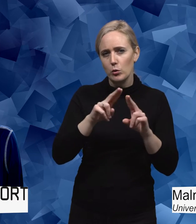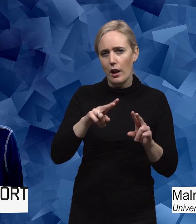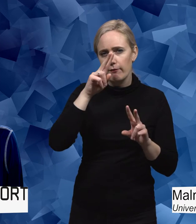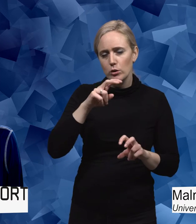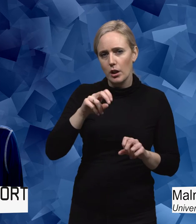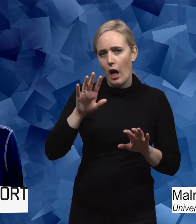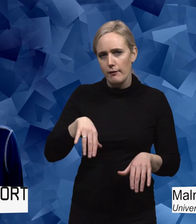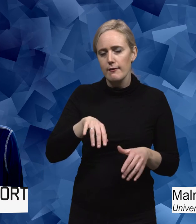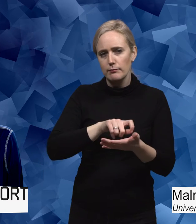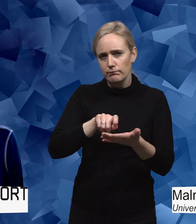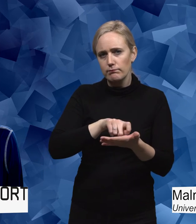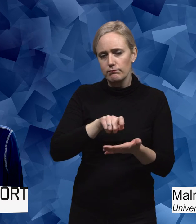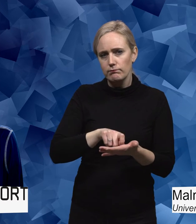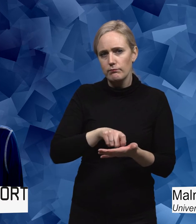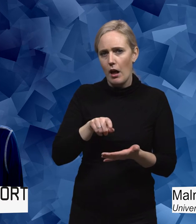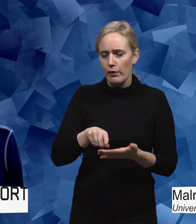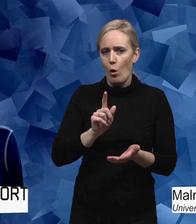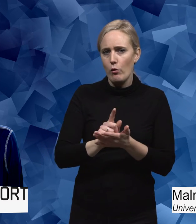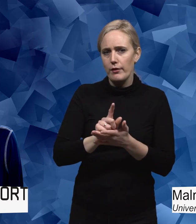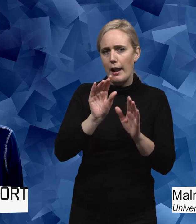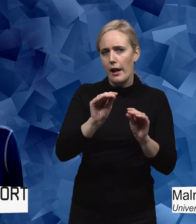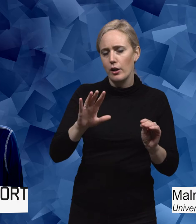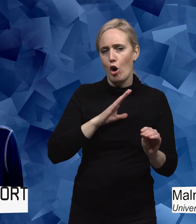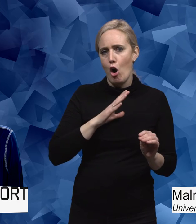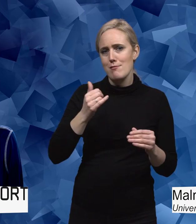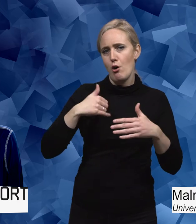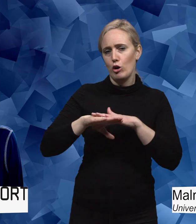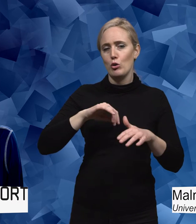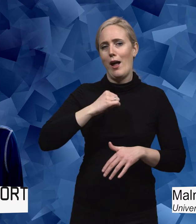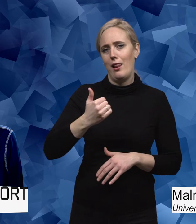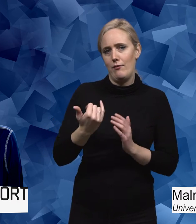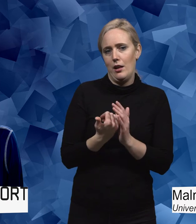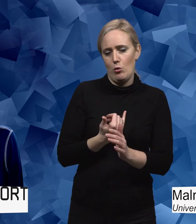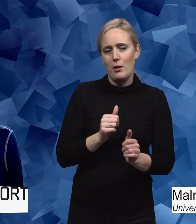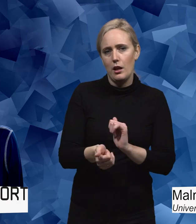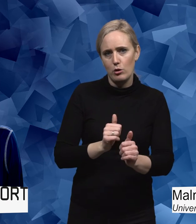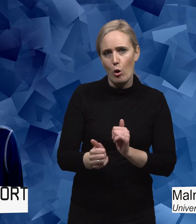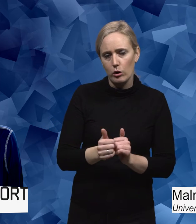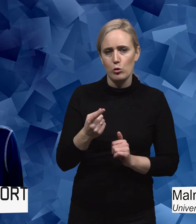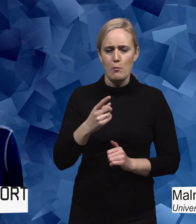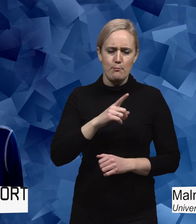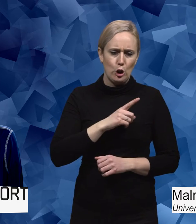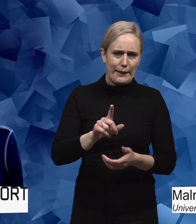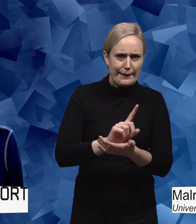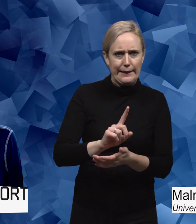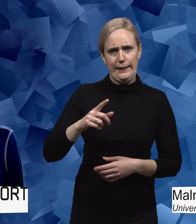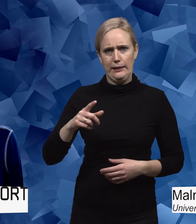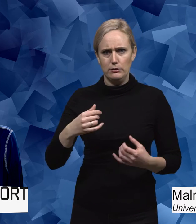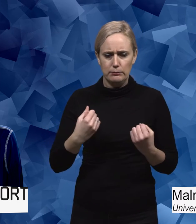idrott- hälsalärare ofta har en bakgrund inom idrotten. Och de har investerat jättemycket tid och kraft åt tävling